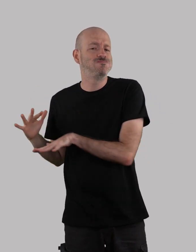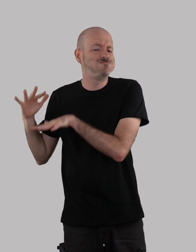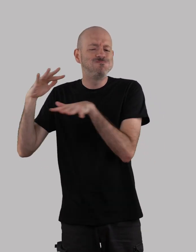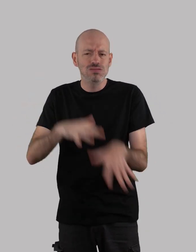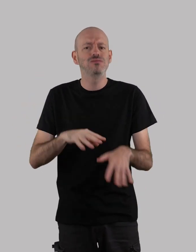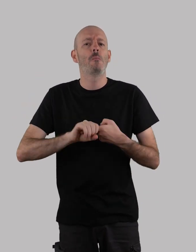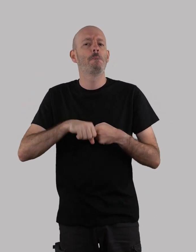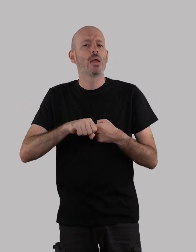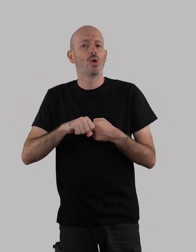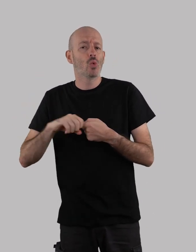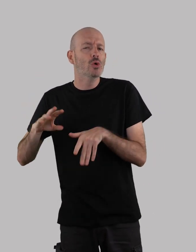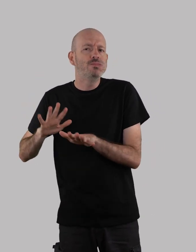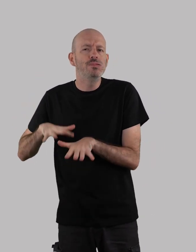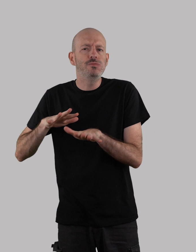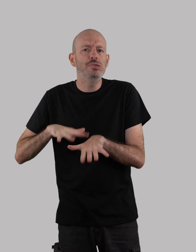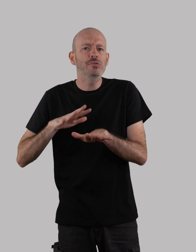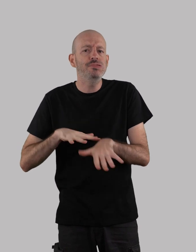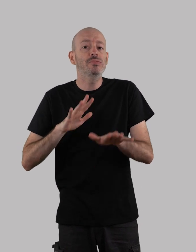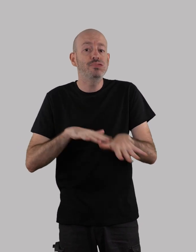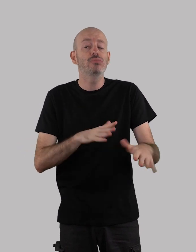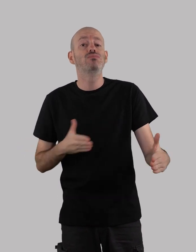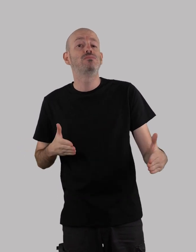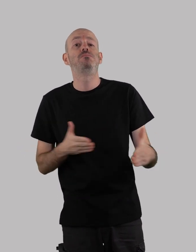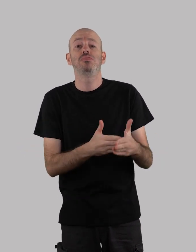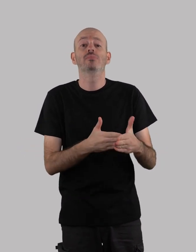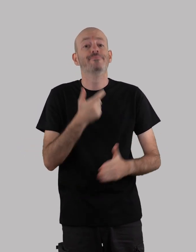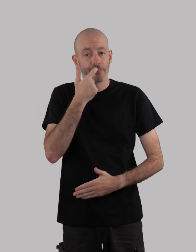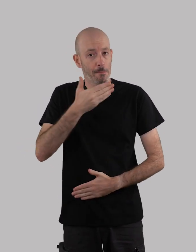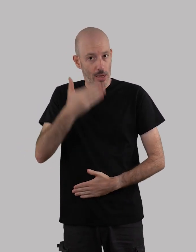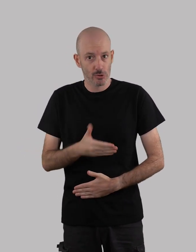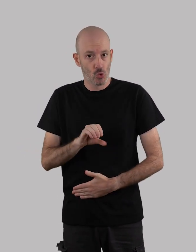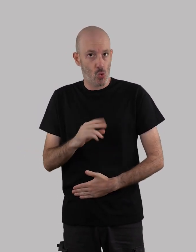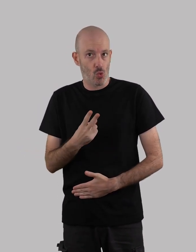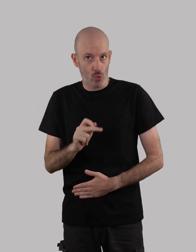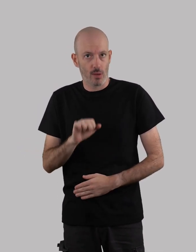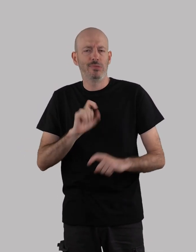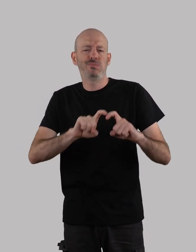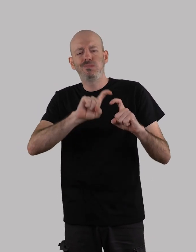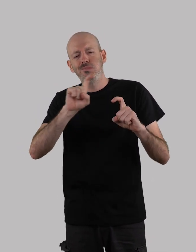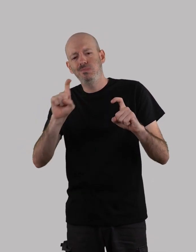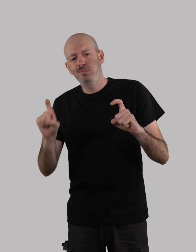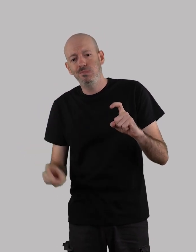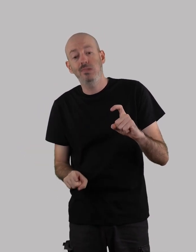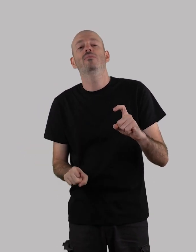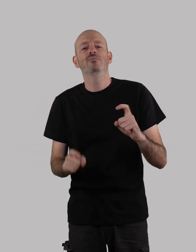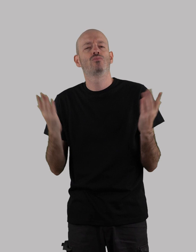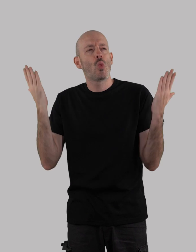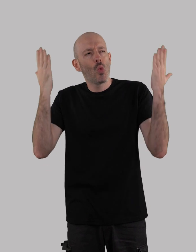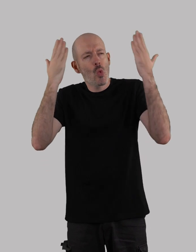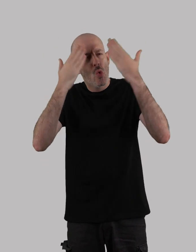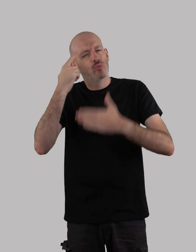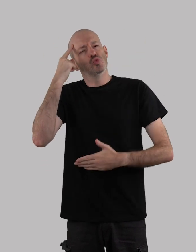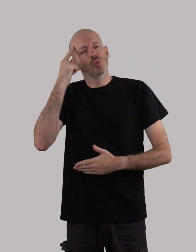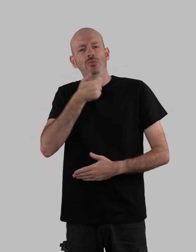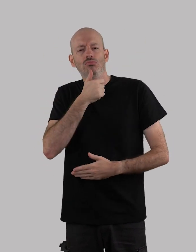invadiram o Minho. Chegaram a paredes de couro no final do dia 9 de agosto. Estava a anoitecer.